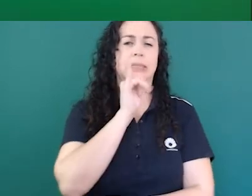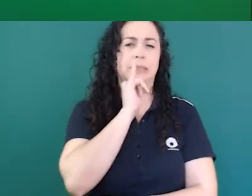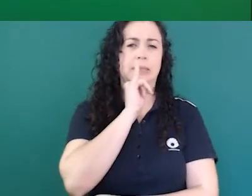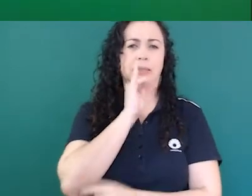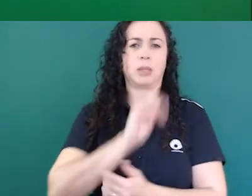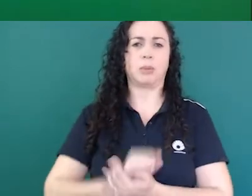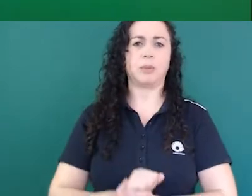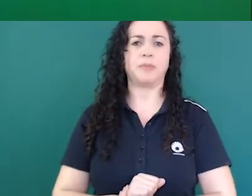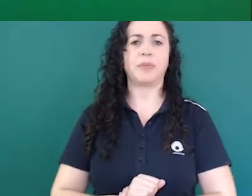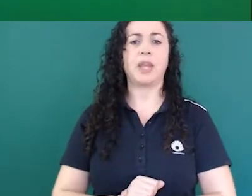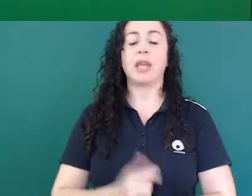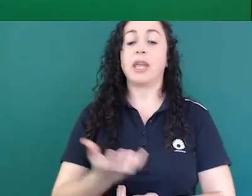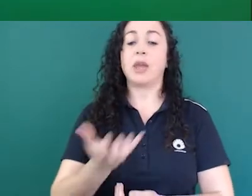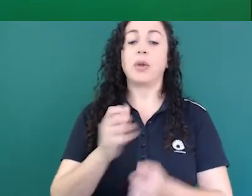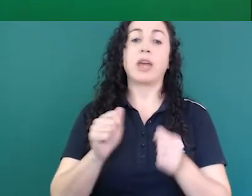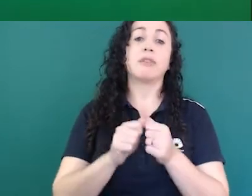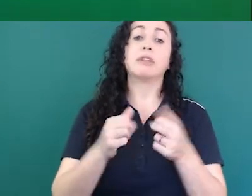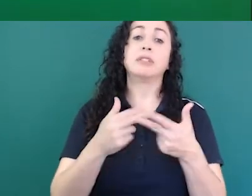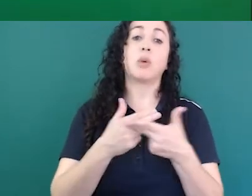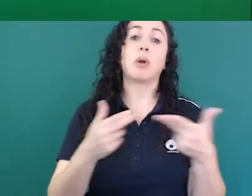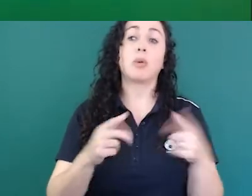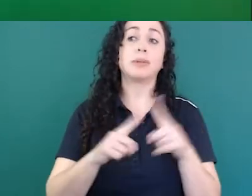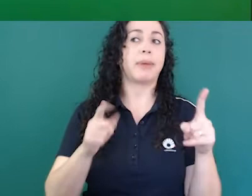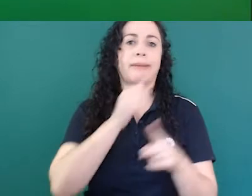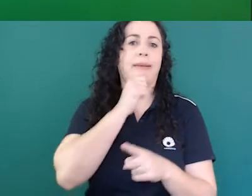tempo e ainda não consigo traduzir o nosso